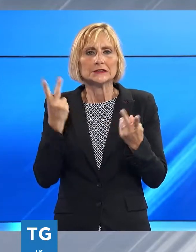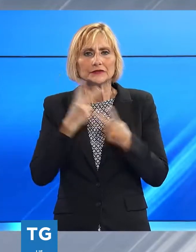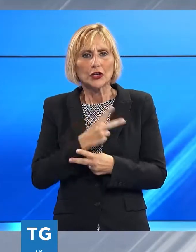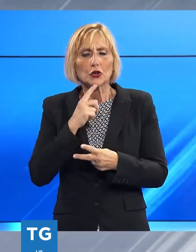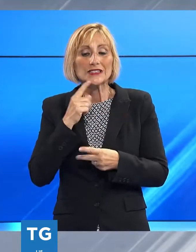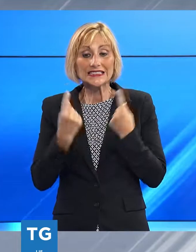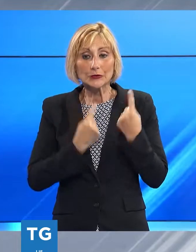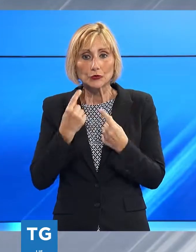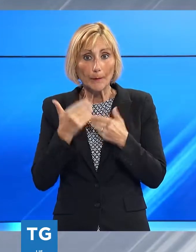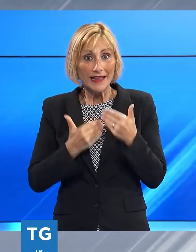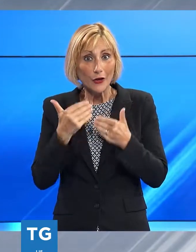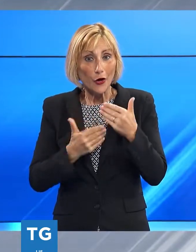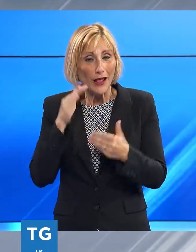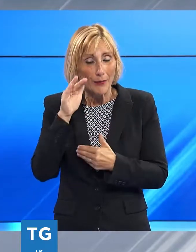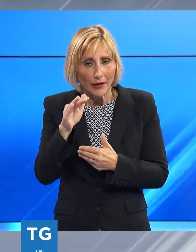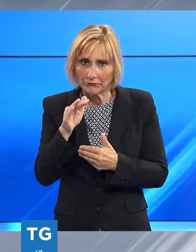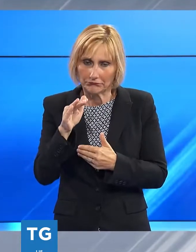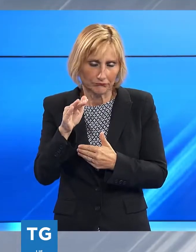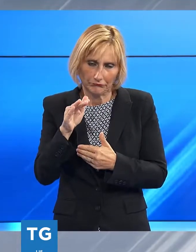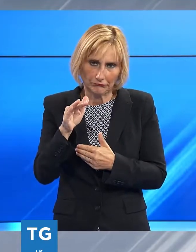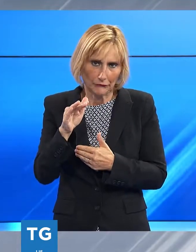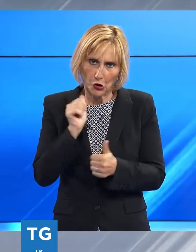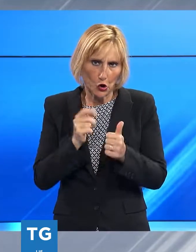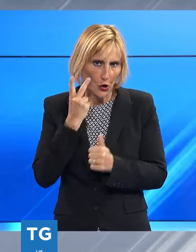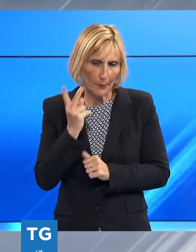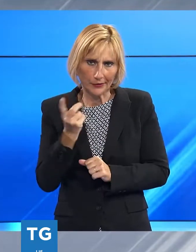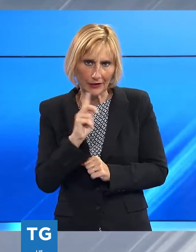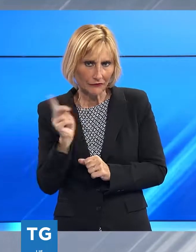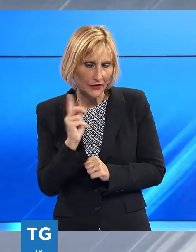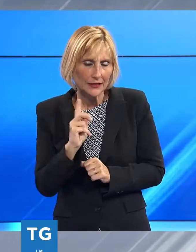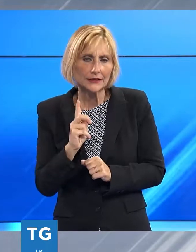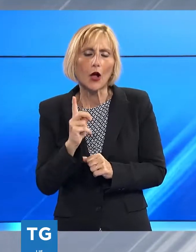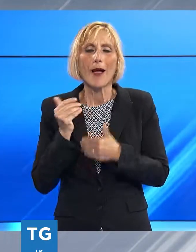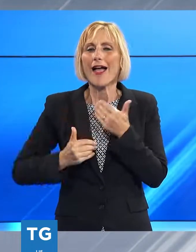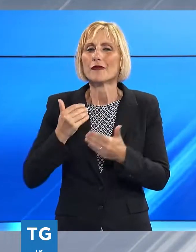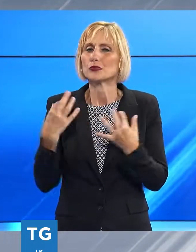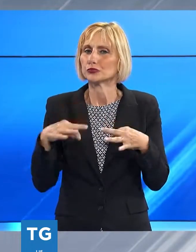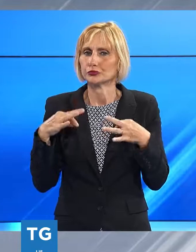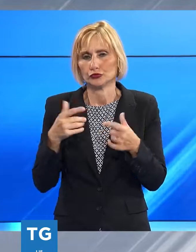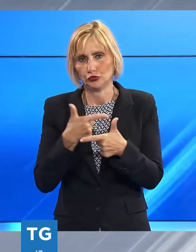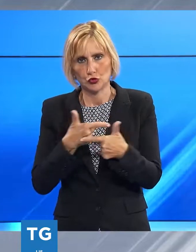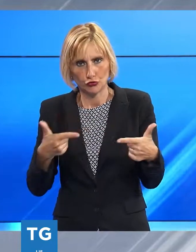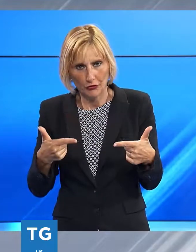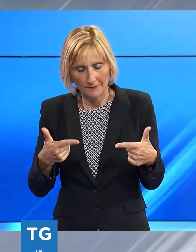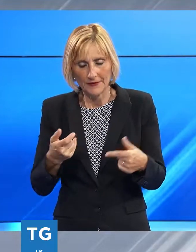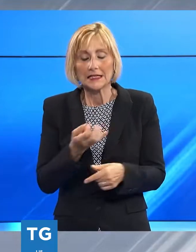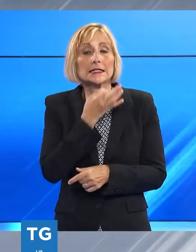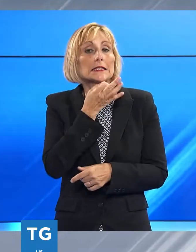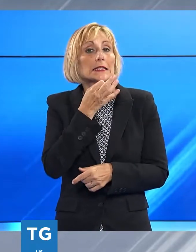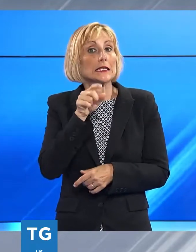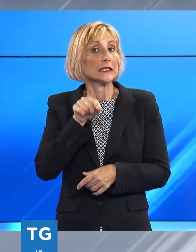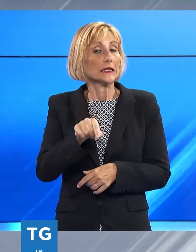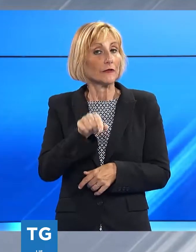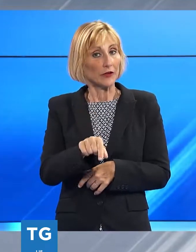miglioramento delle condizioni di lavoro e quindi di evoluzione professionale. Questo comporta il fatto che